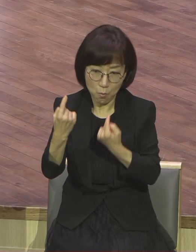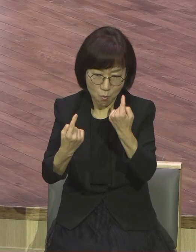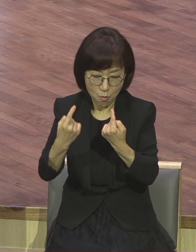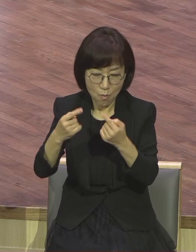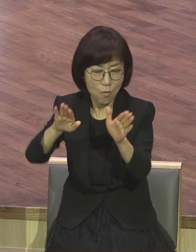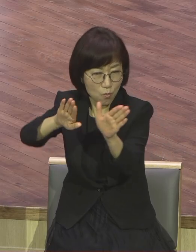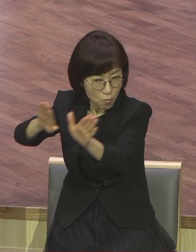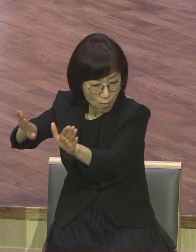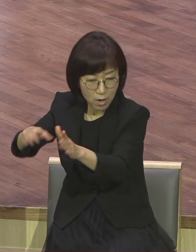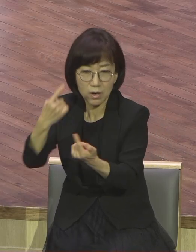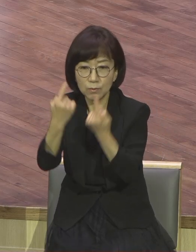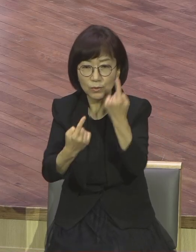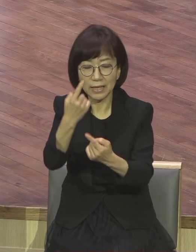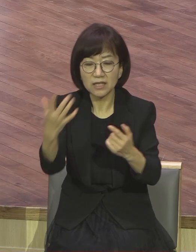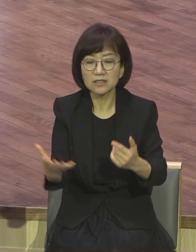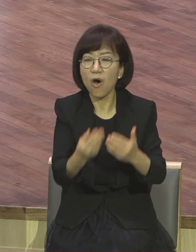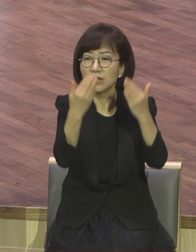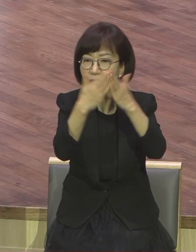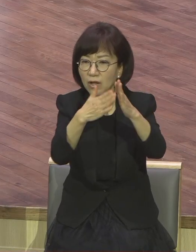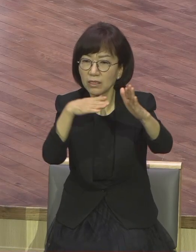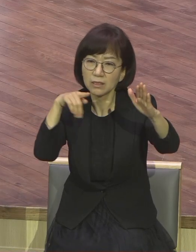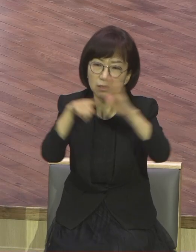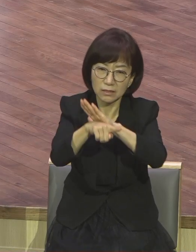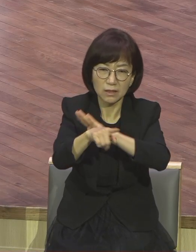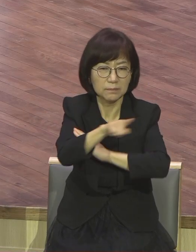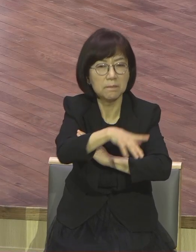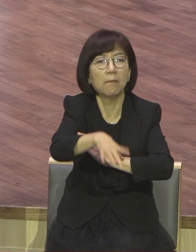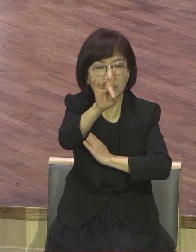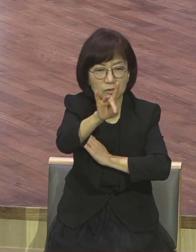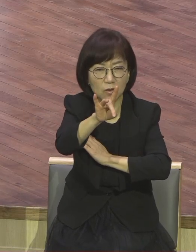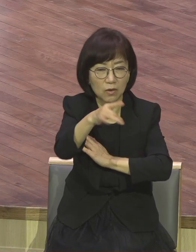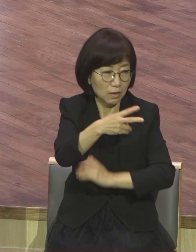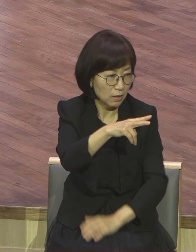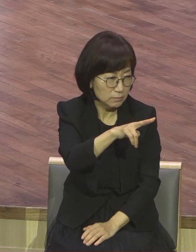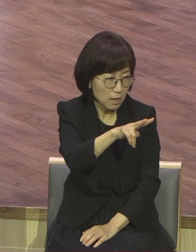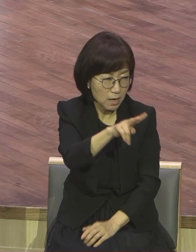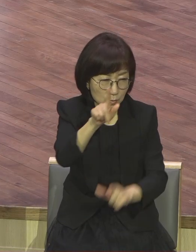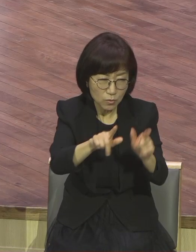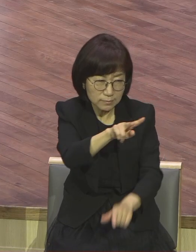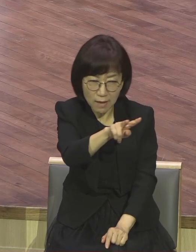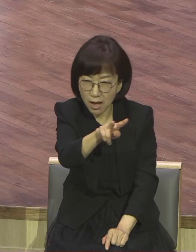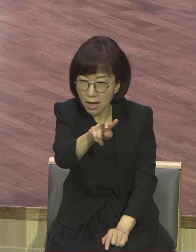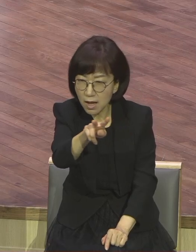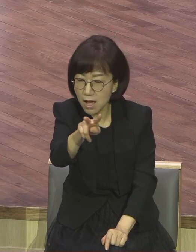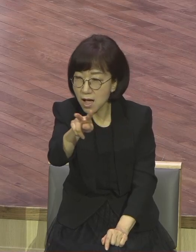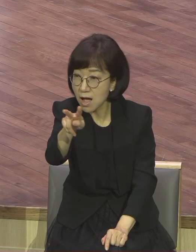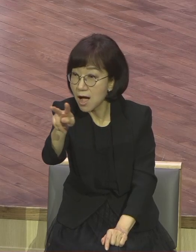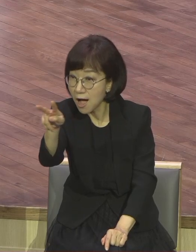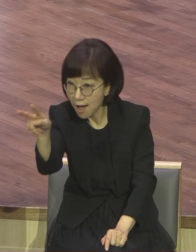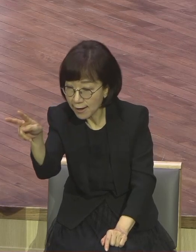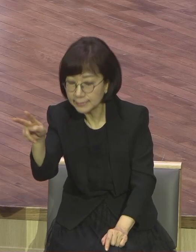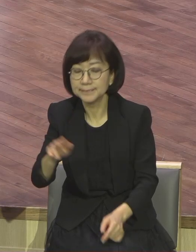들어가자서 뭐 이런 거 둘러봤어요. 둘러봤습니다. 그리고 날이 어두워질 때